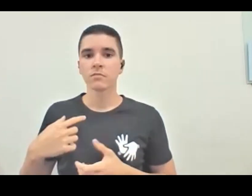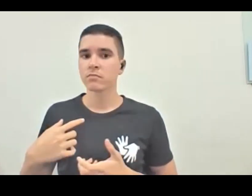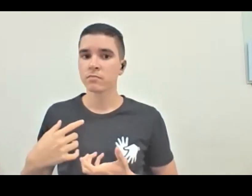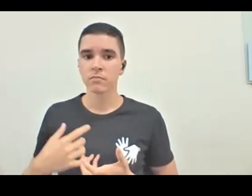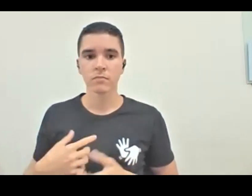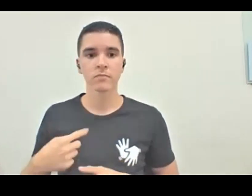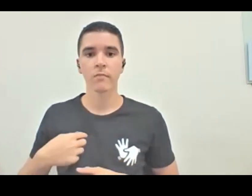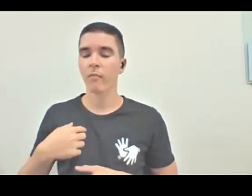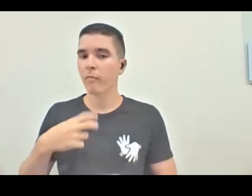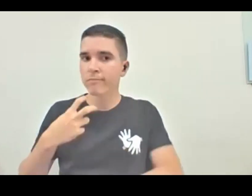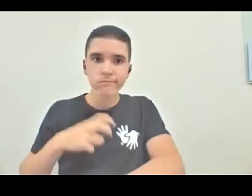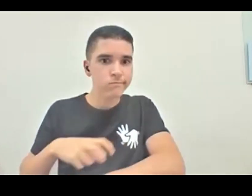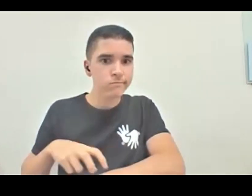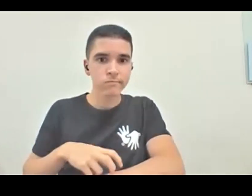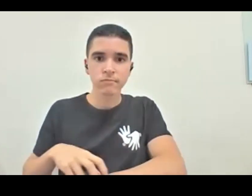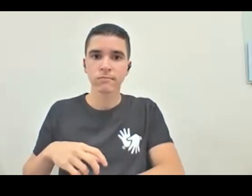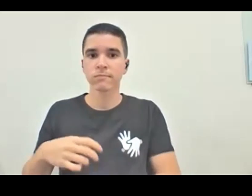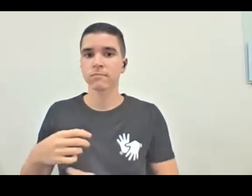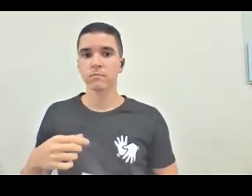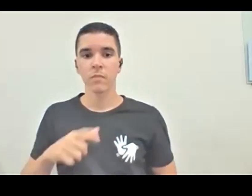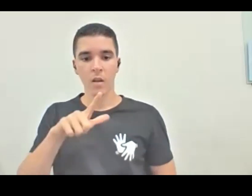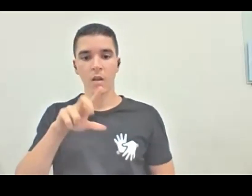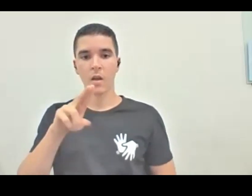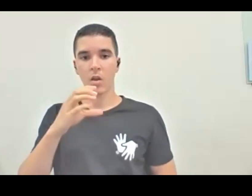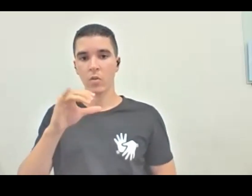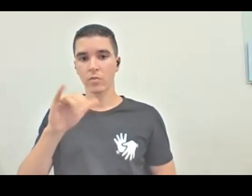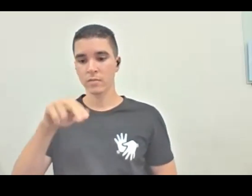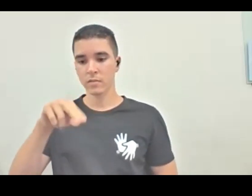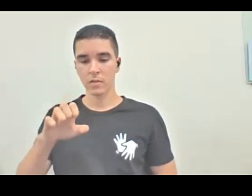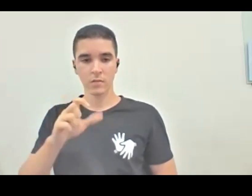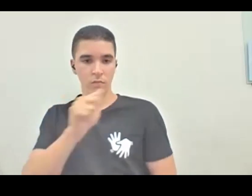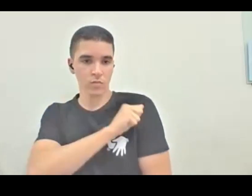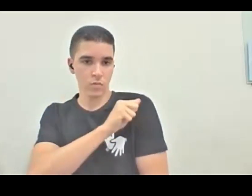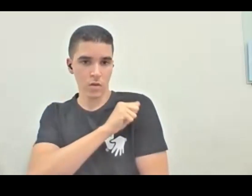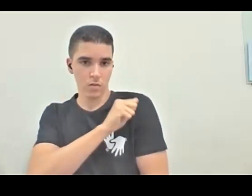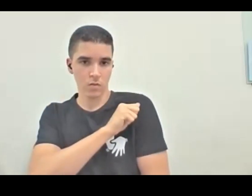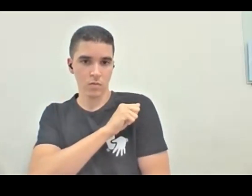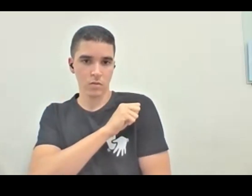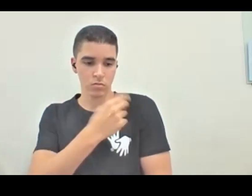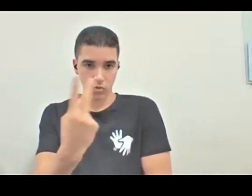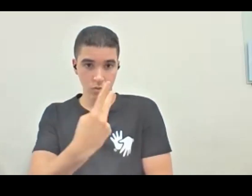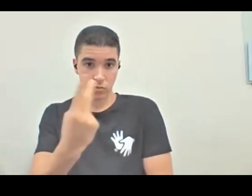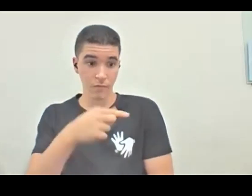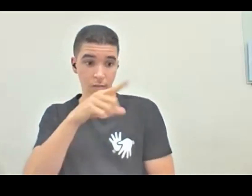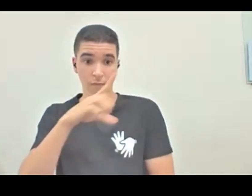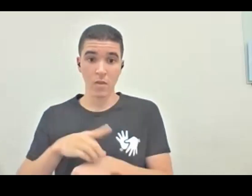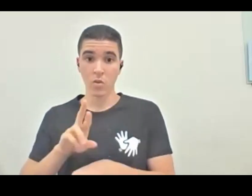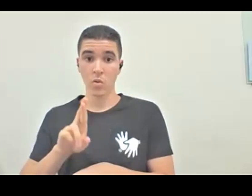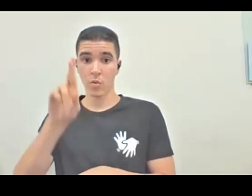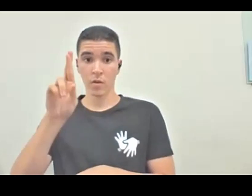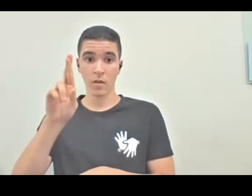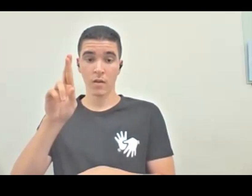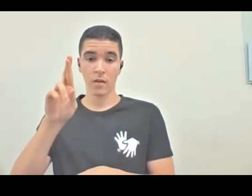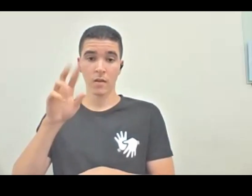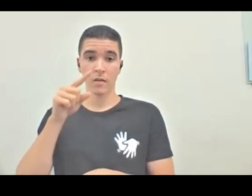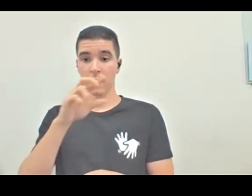verdade. A Luciane, que foi sua aluna, é minha aluna, a Molina, ela está fazendo doutorado na Faculdade de Educação da USP,